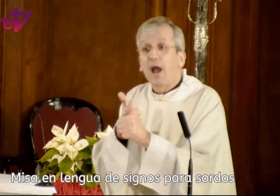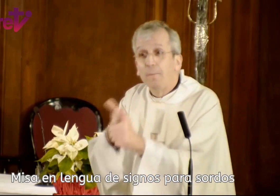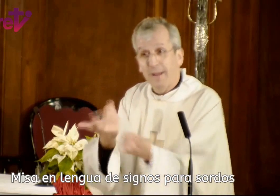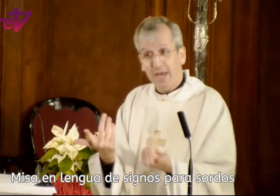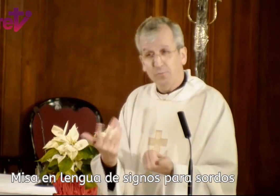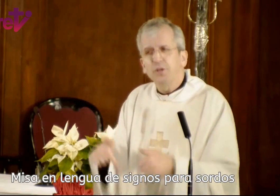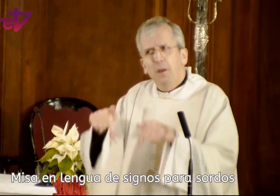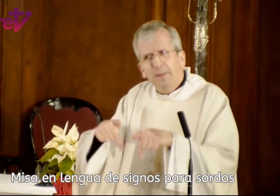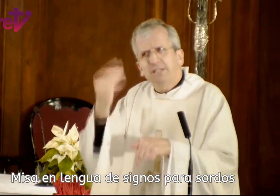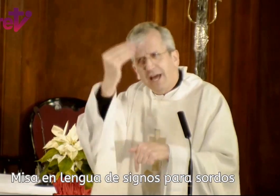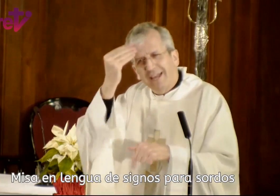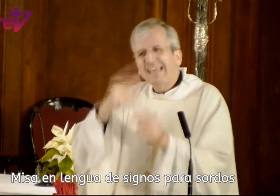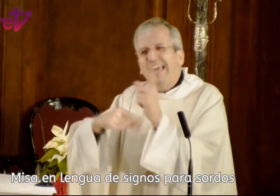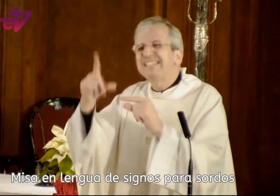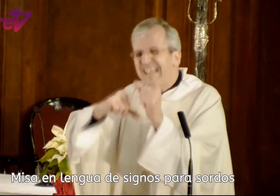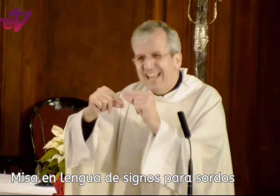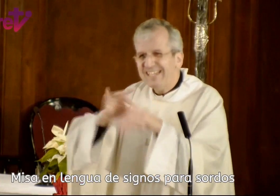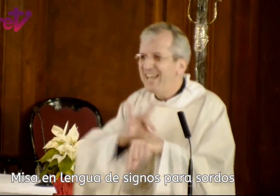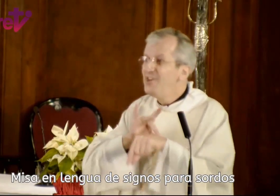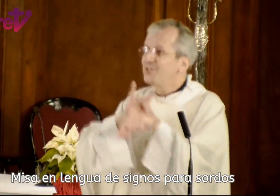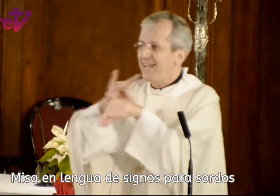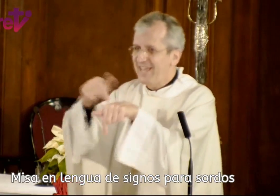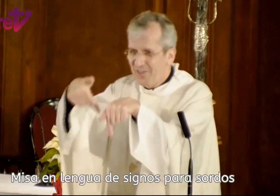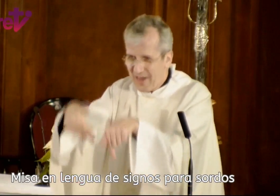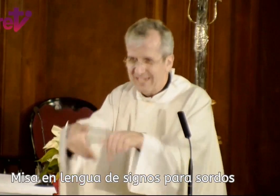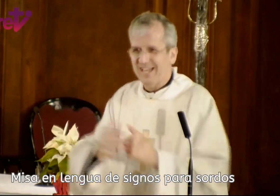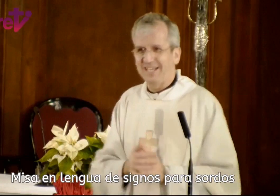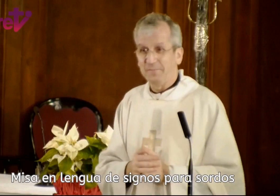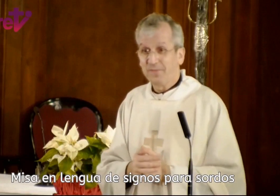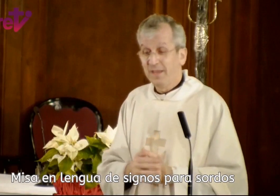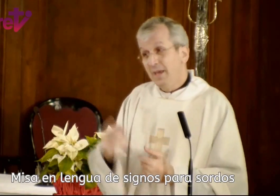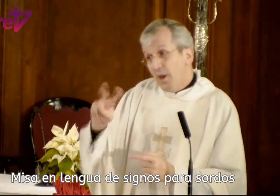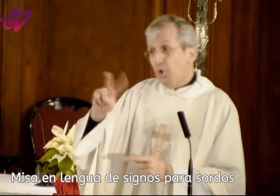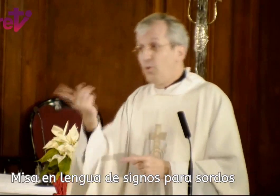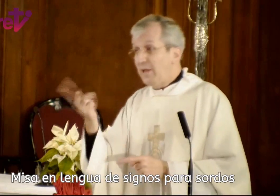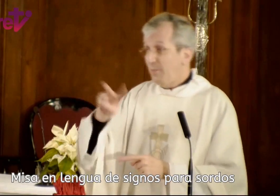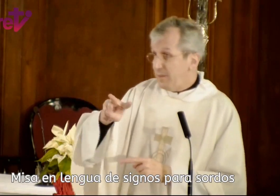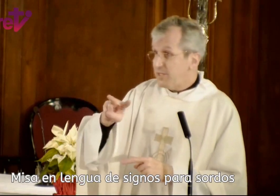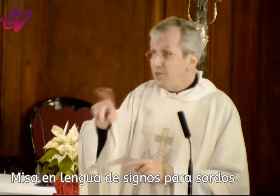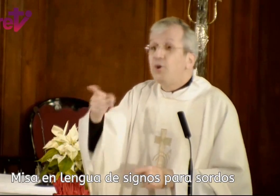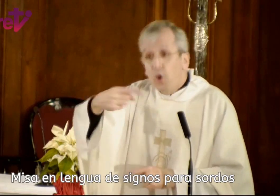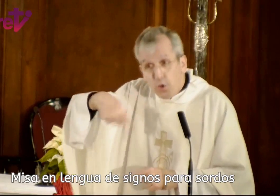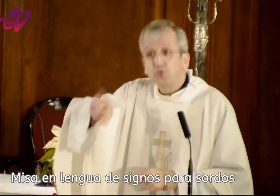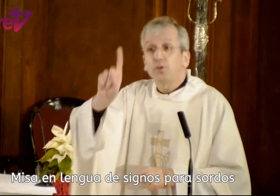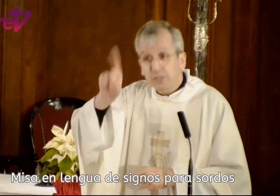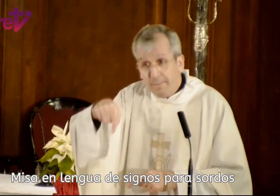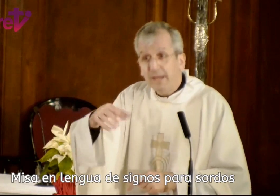acompañado. Pues pensar, ¿qué estrellas nos han guiado hasta aquí? Con una doble dimensión, nosotros también